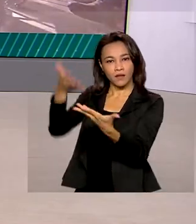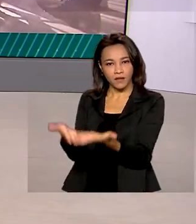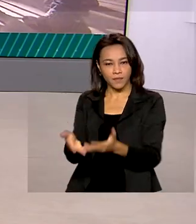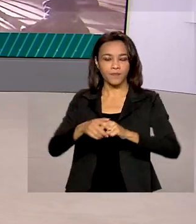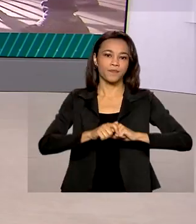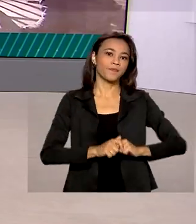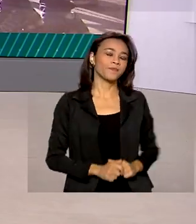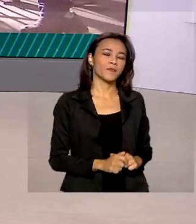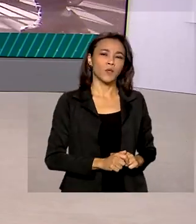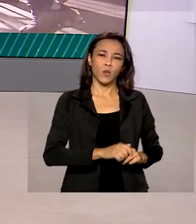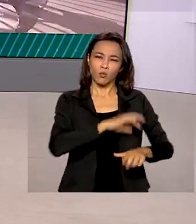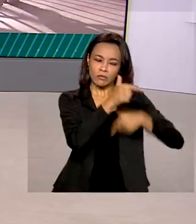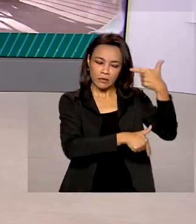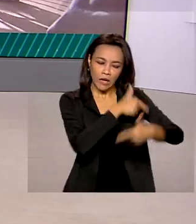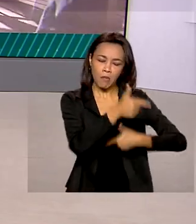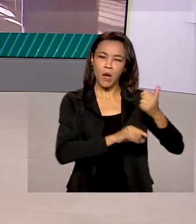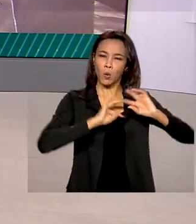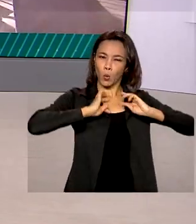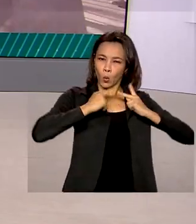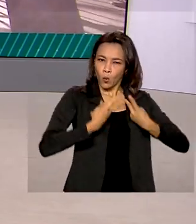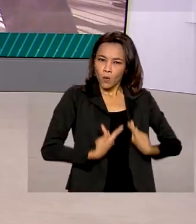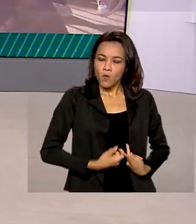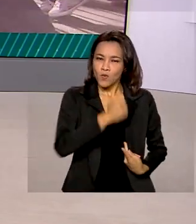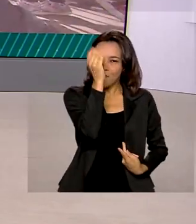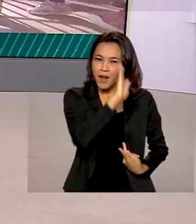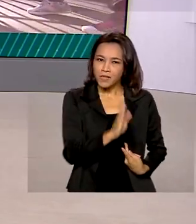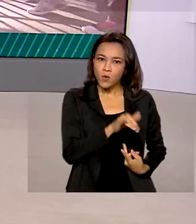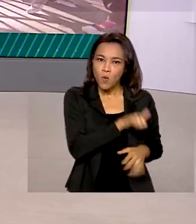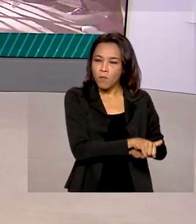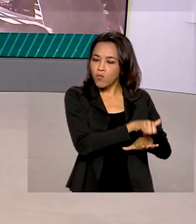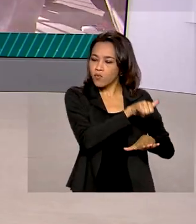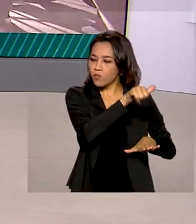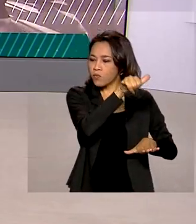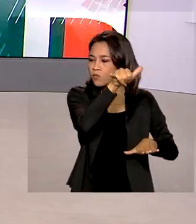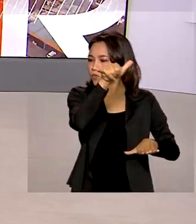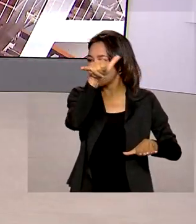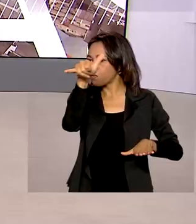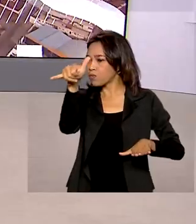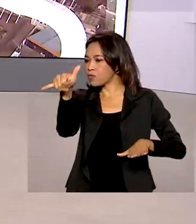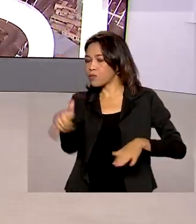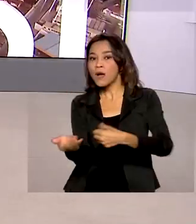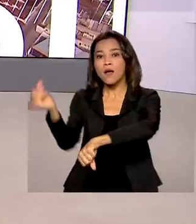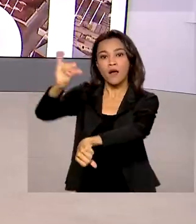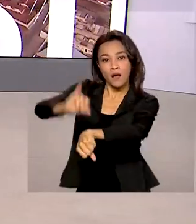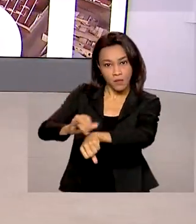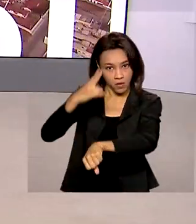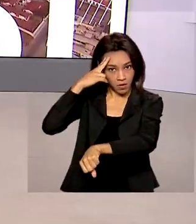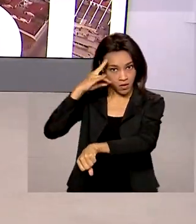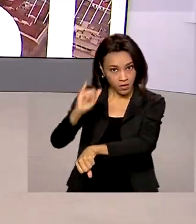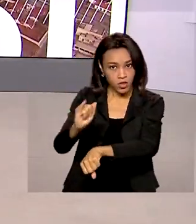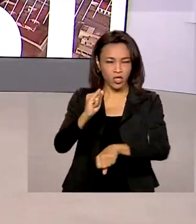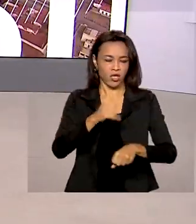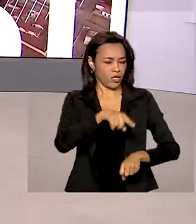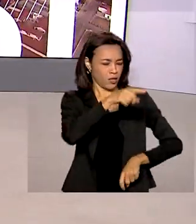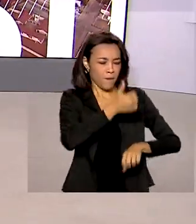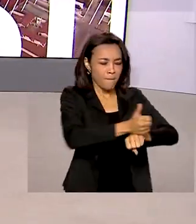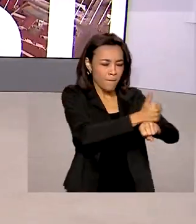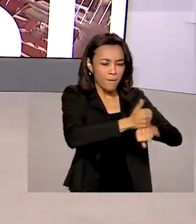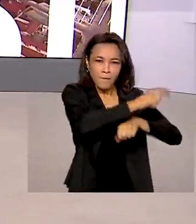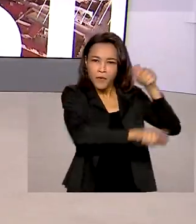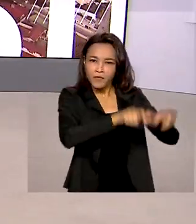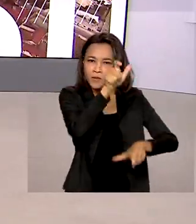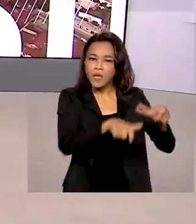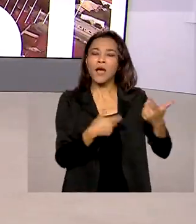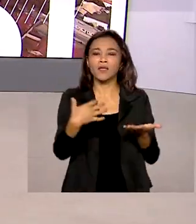Uma missão humanitária brasileira segue rumo a Porto Príncipe, capital do Haiti. Bombeiros, equipamentos de emergência e